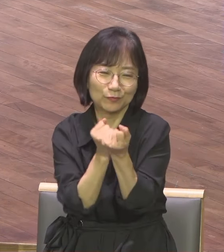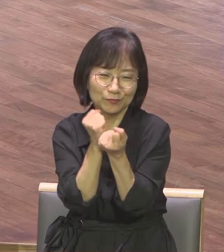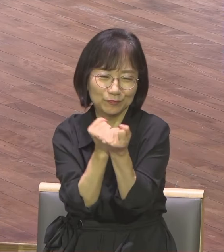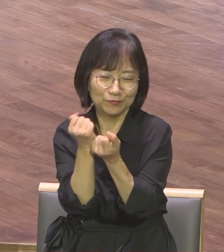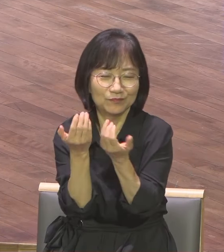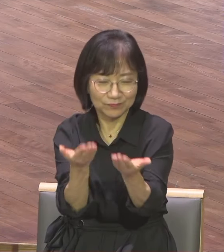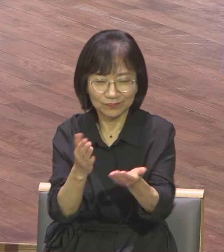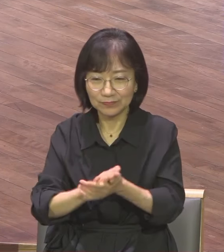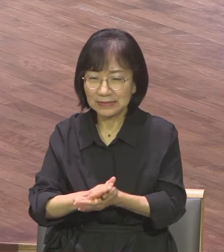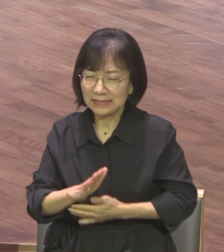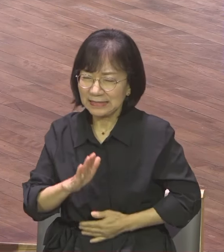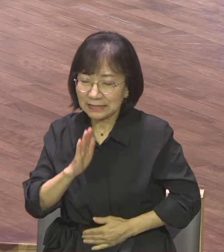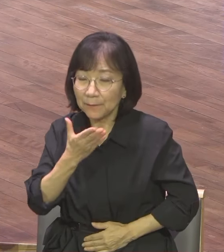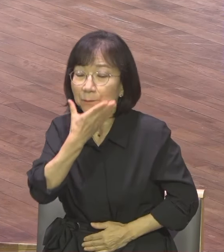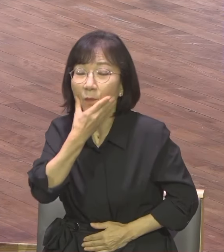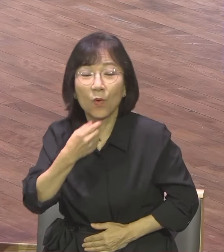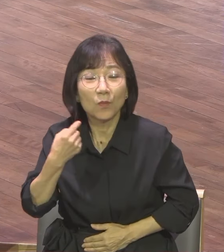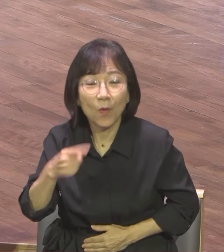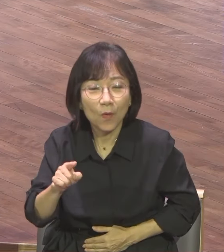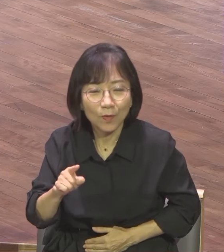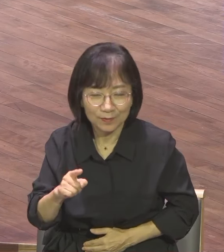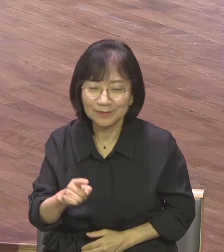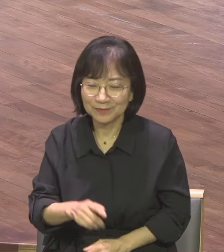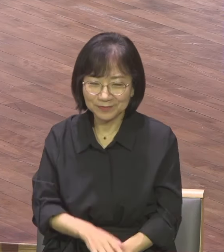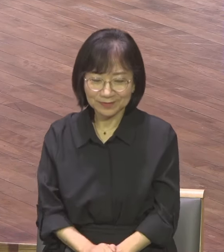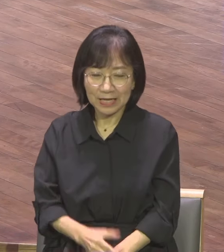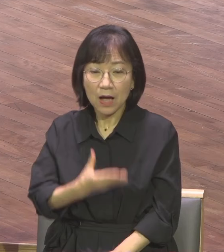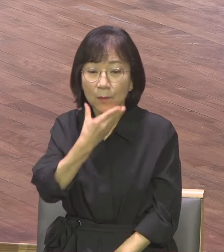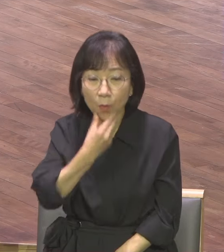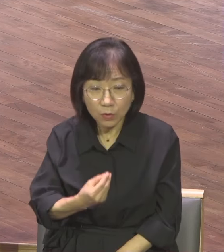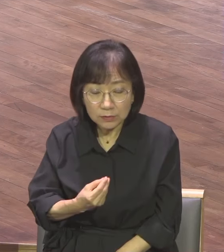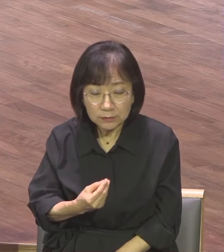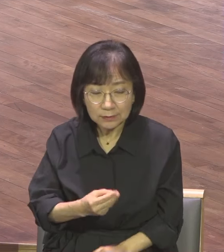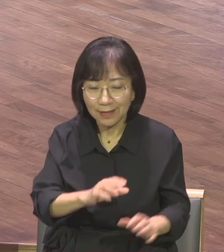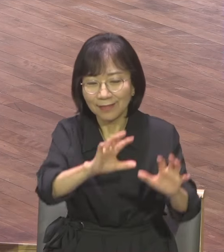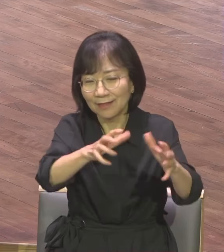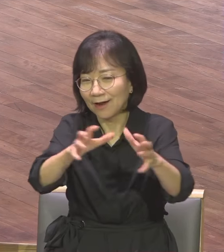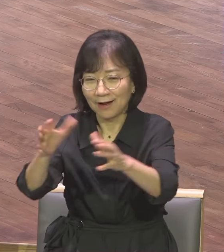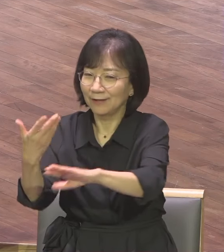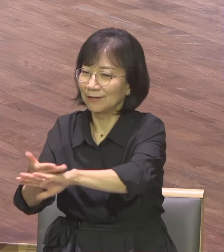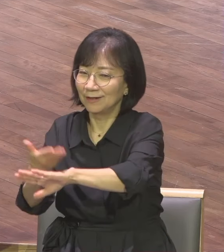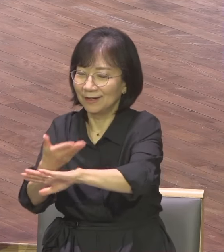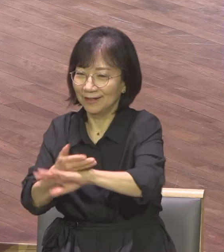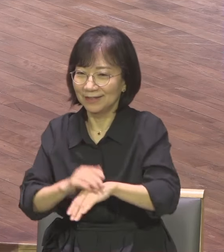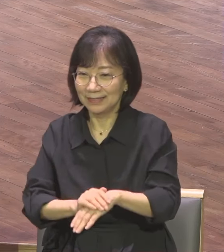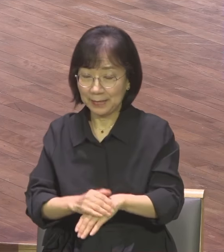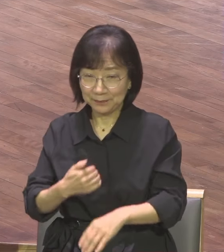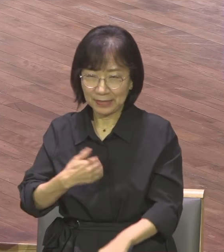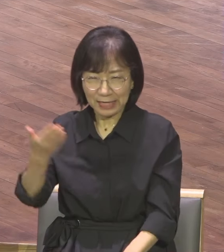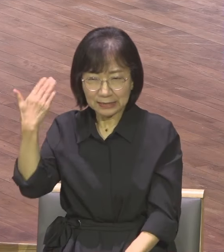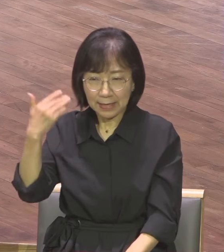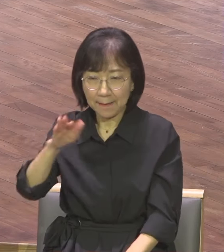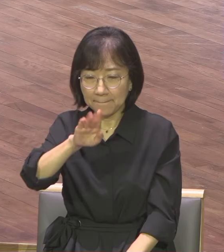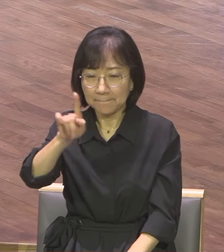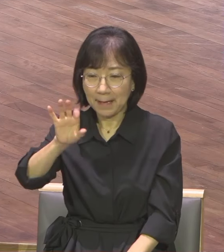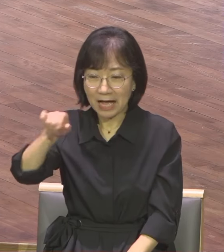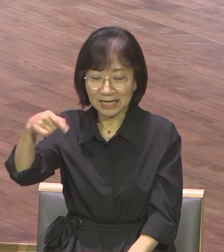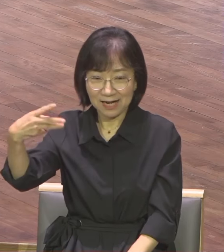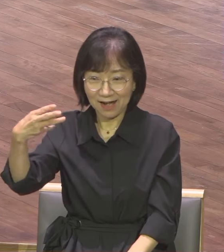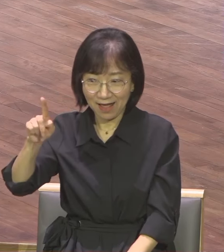나라마다 가정마다 다 다릅니다 제가 방글라데시를 27년 전에 갔다 온